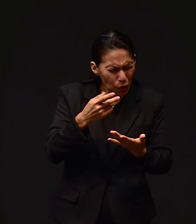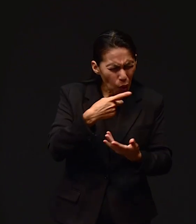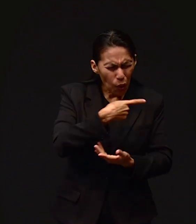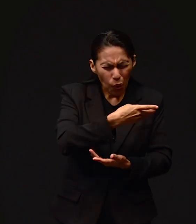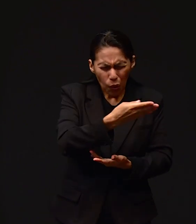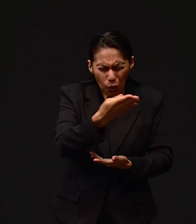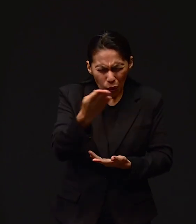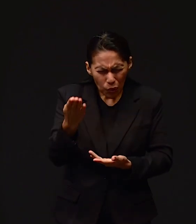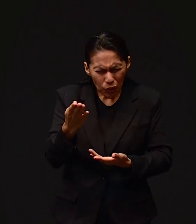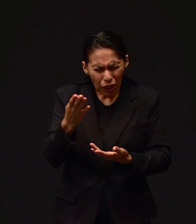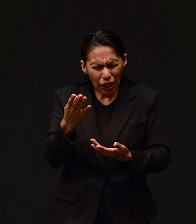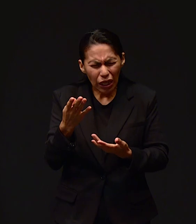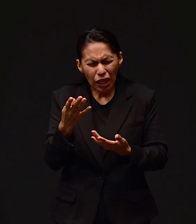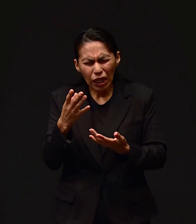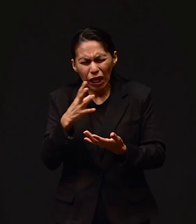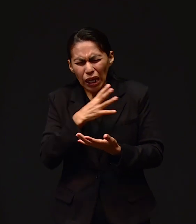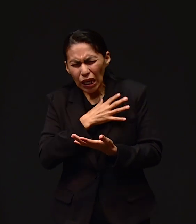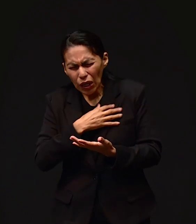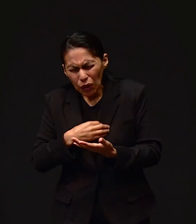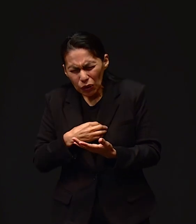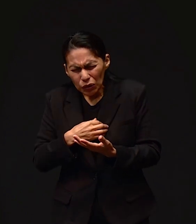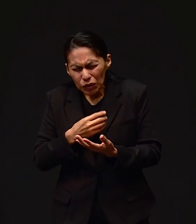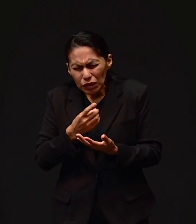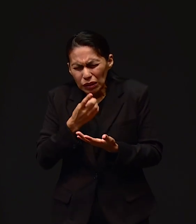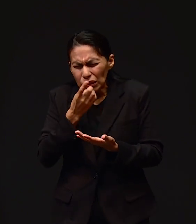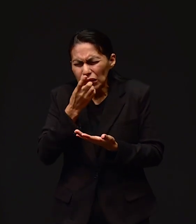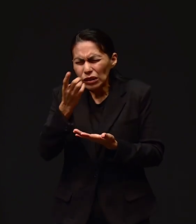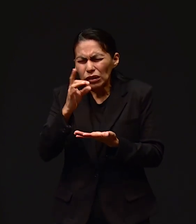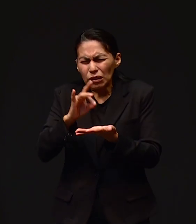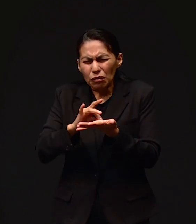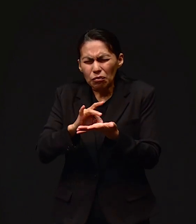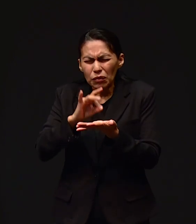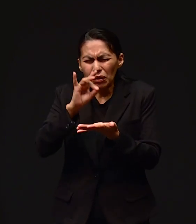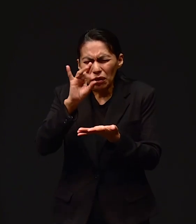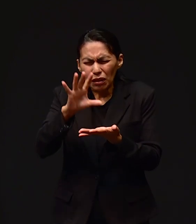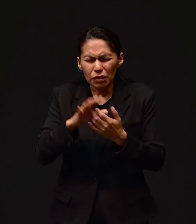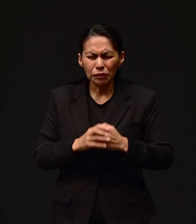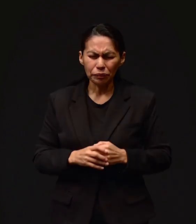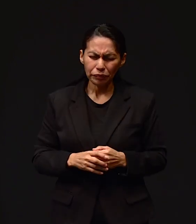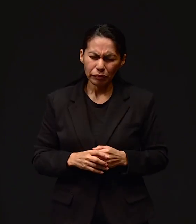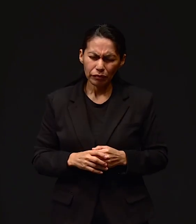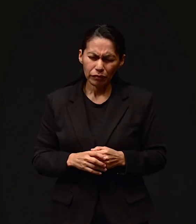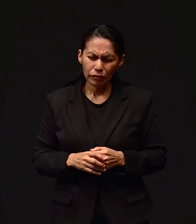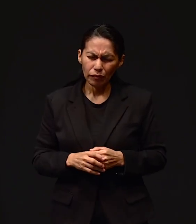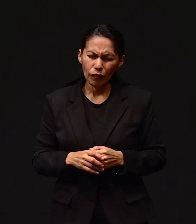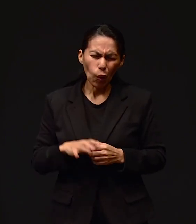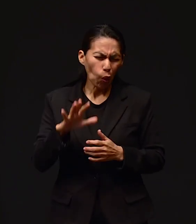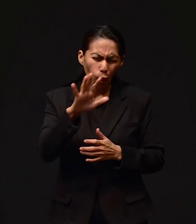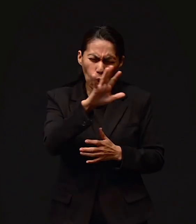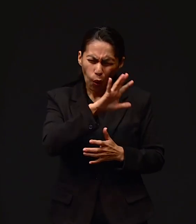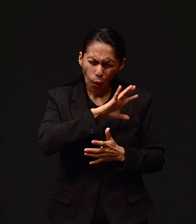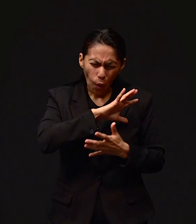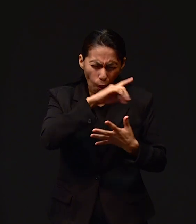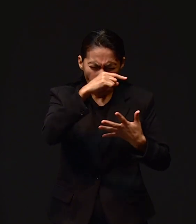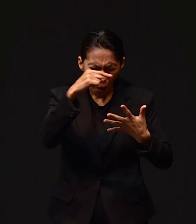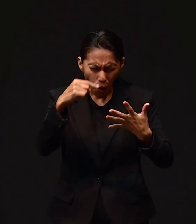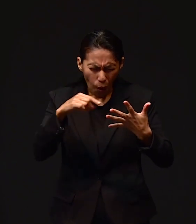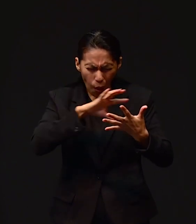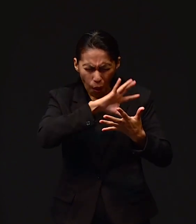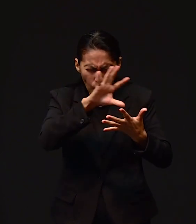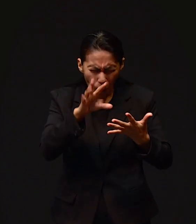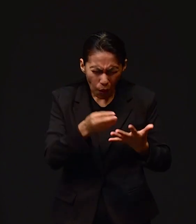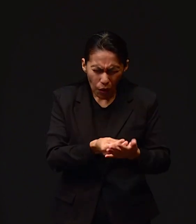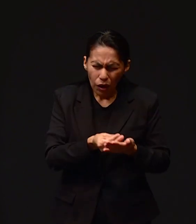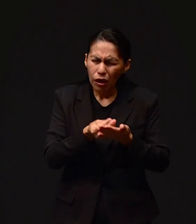Y agradecimientos Que tus hijos Han expresado Lo ofrecemos Señor Como una ofrenda Sabes y